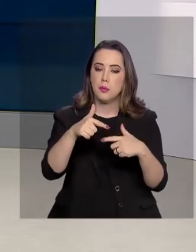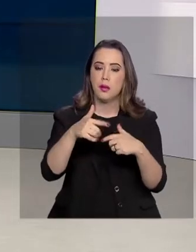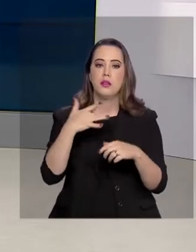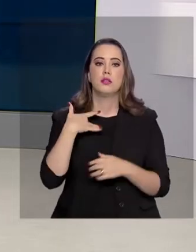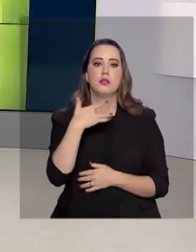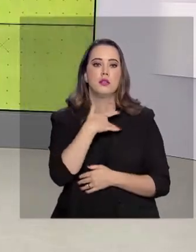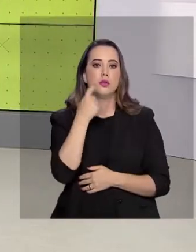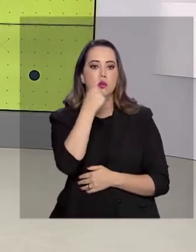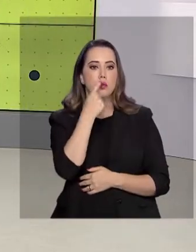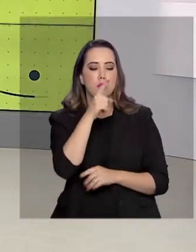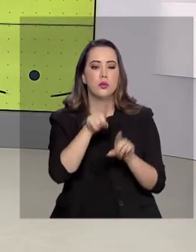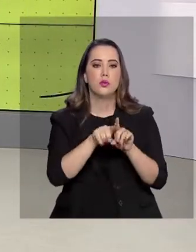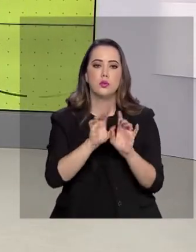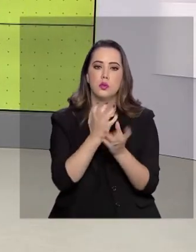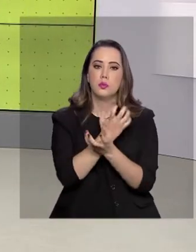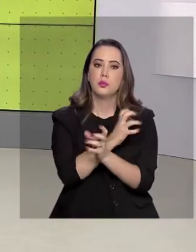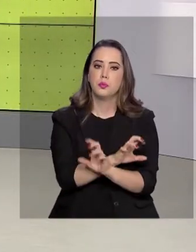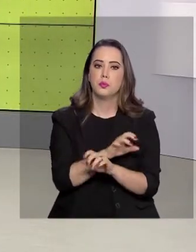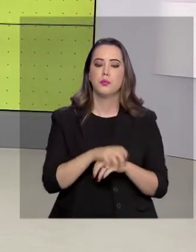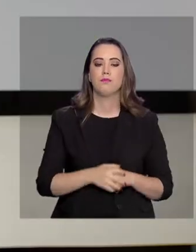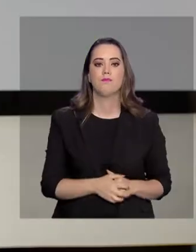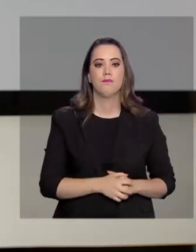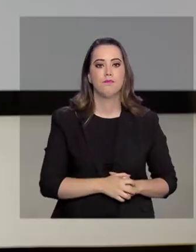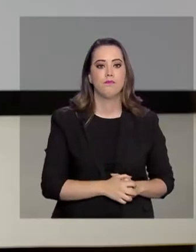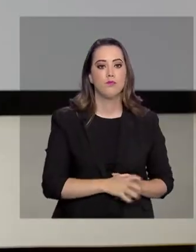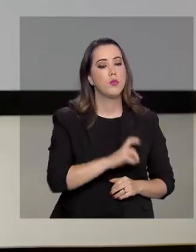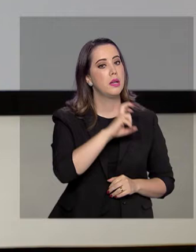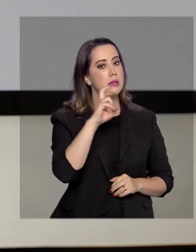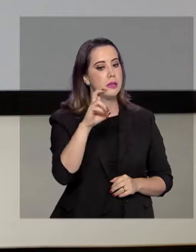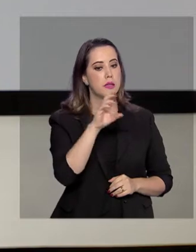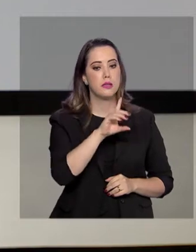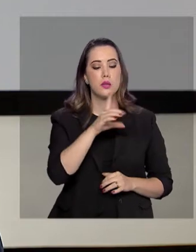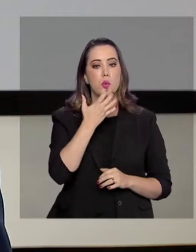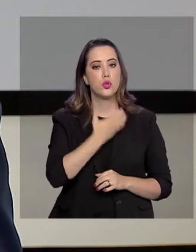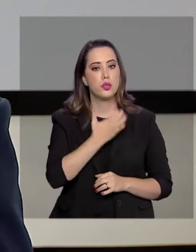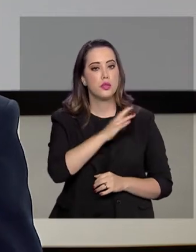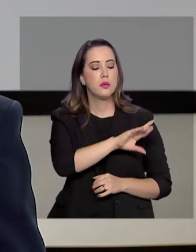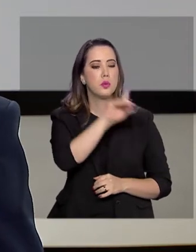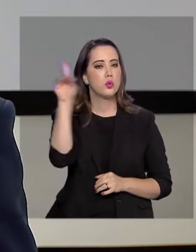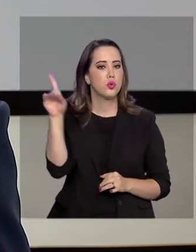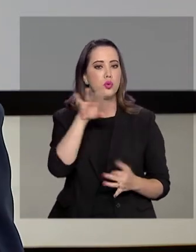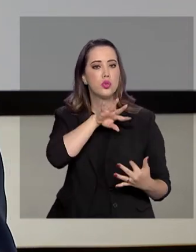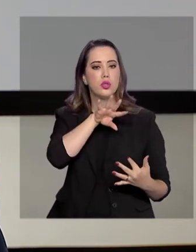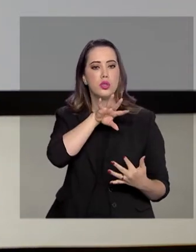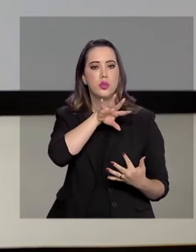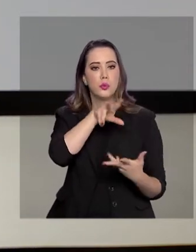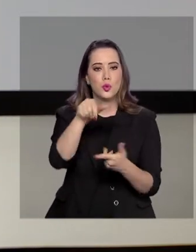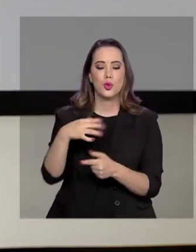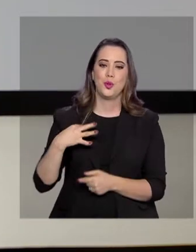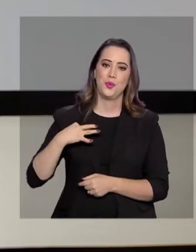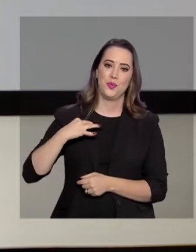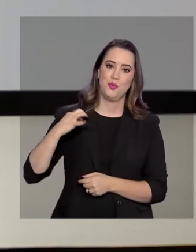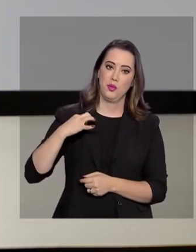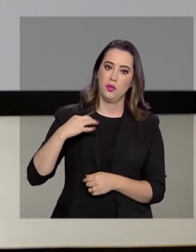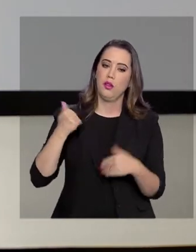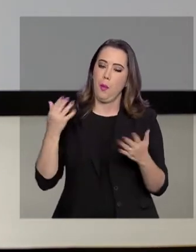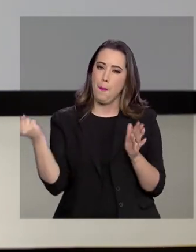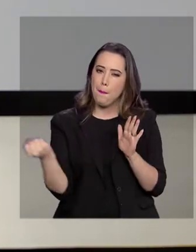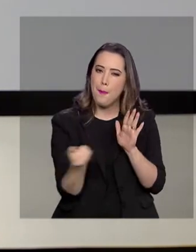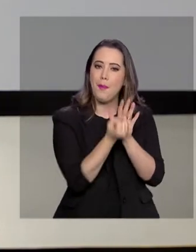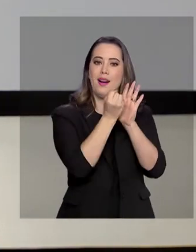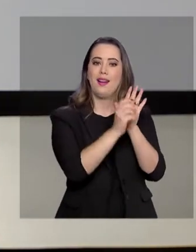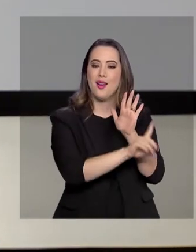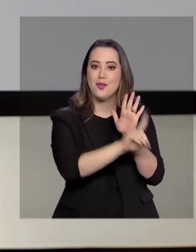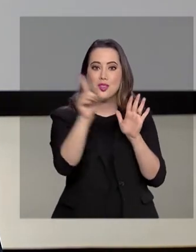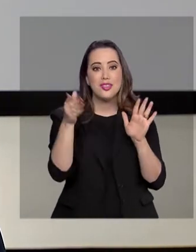áreas de odontologia e ortopedia. 5 de dezembro é Dia Internacional do Voluntário e para marcar a